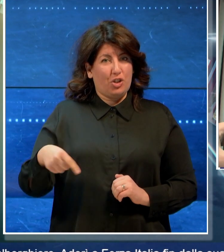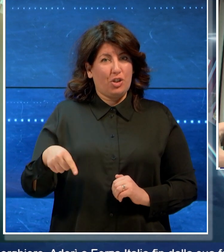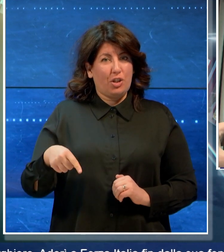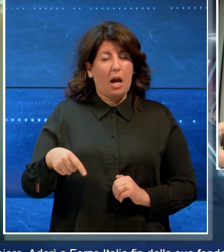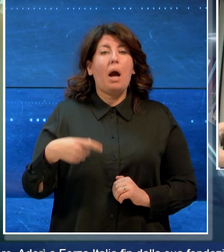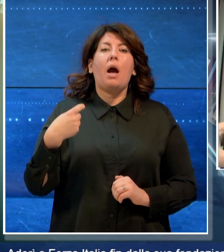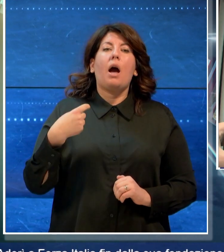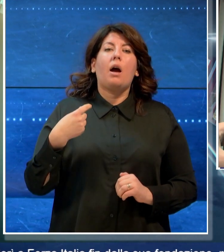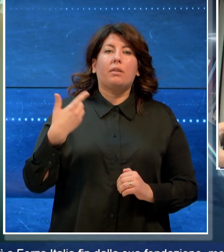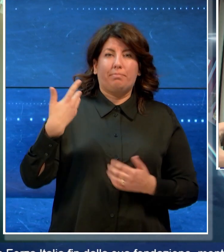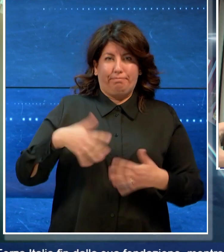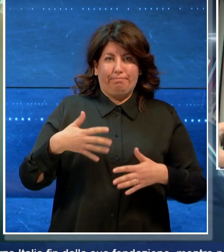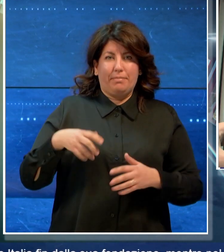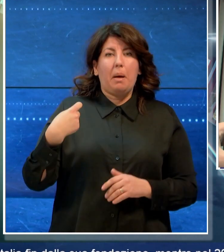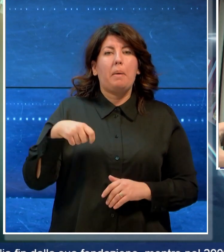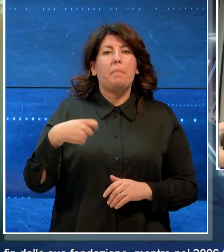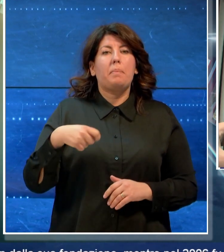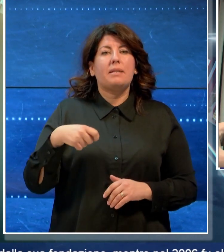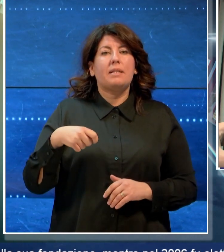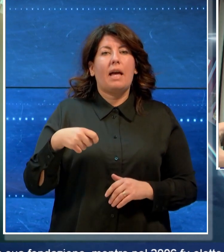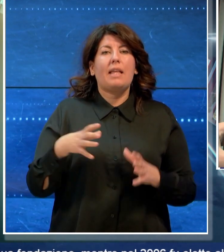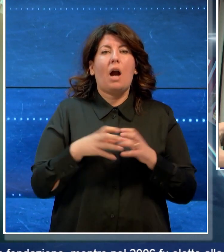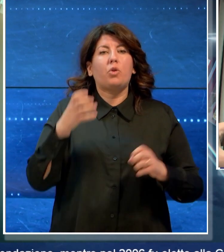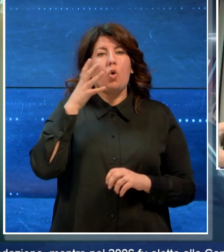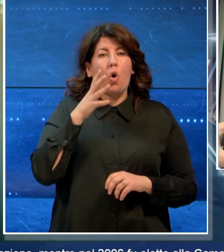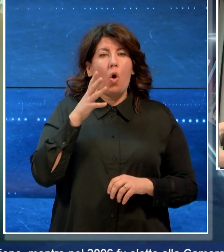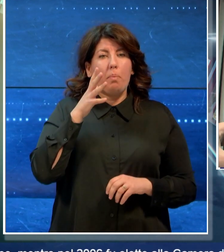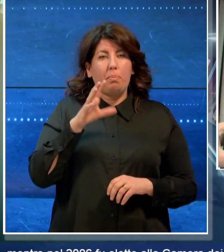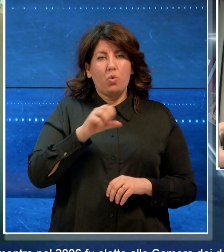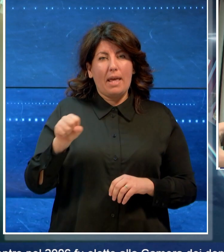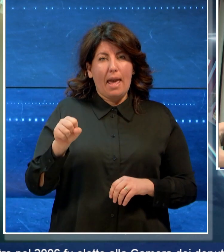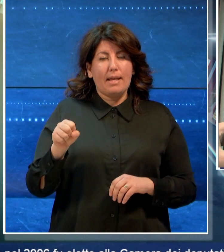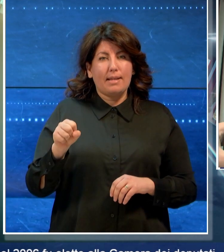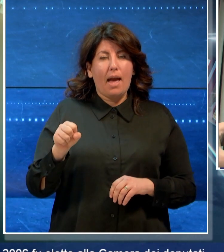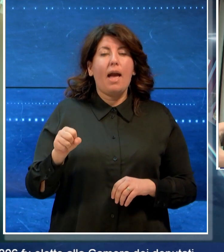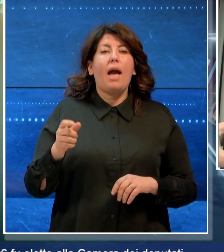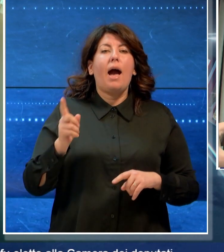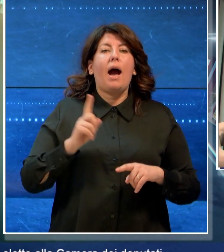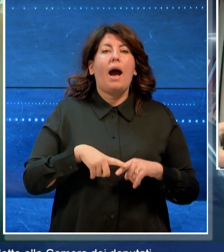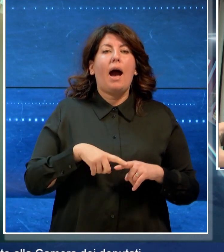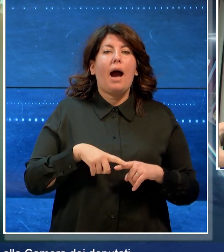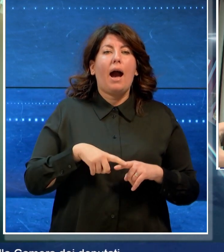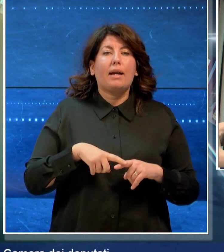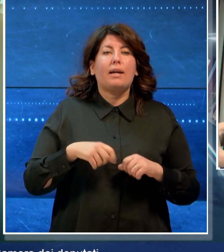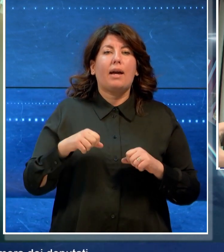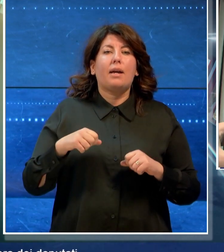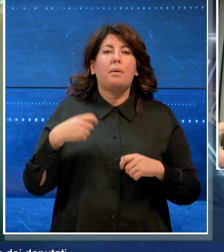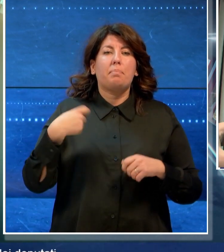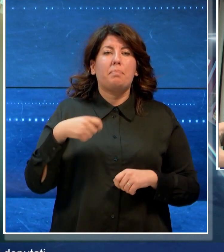Pugliese, oltre che imprenditore nel settore dell'edilizia e nell'alberghiero.